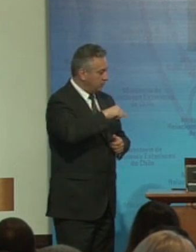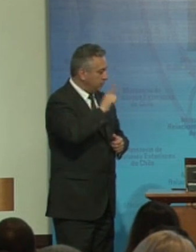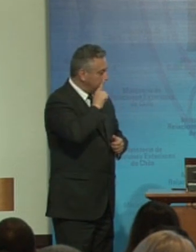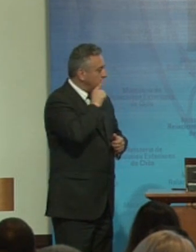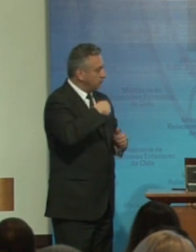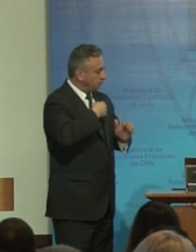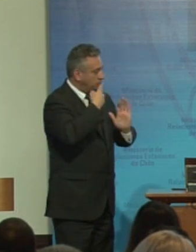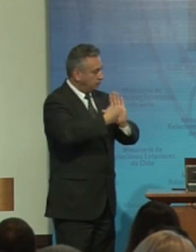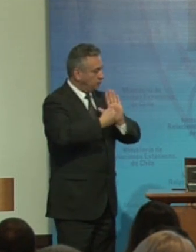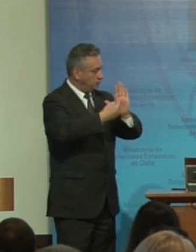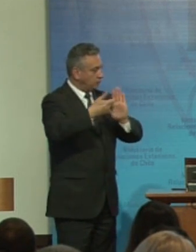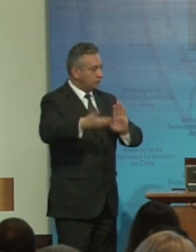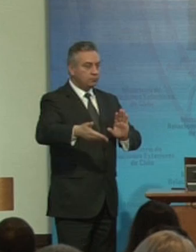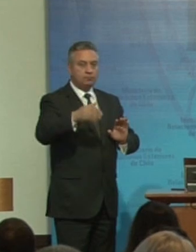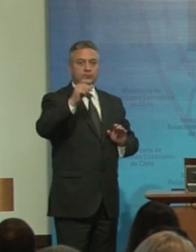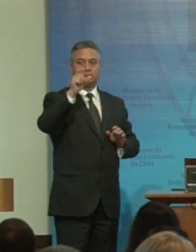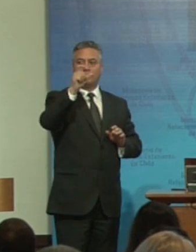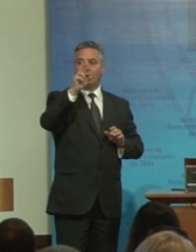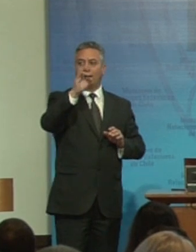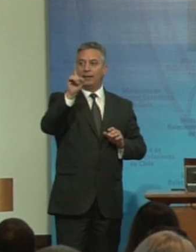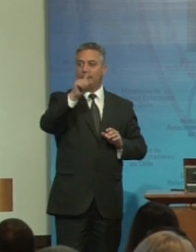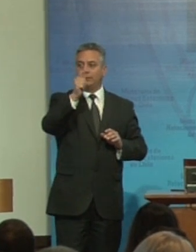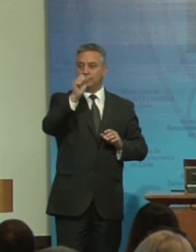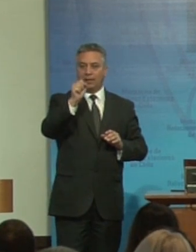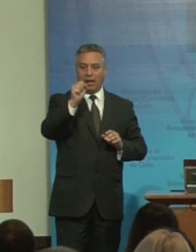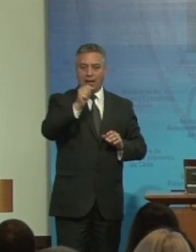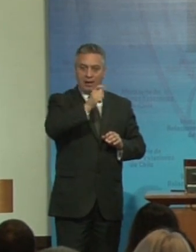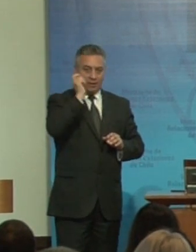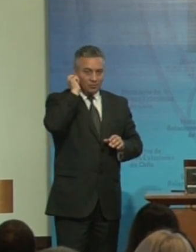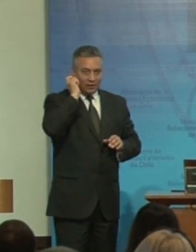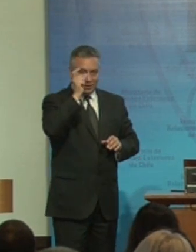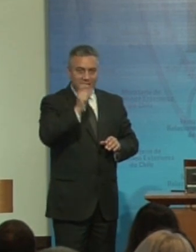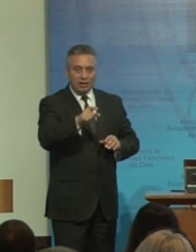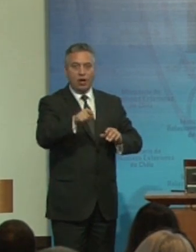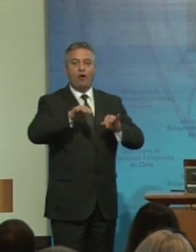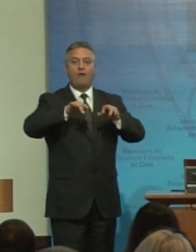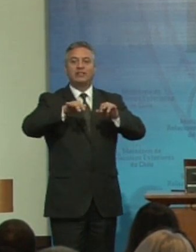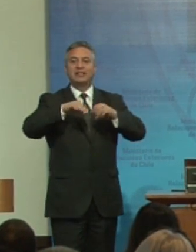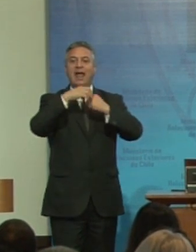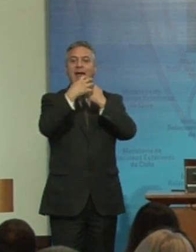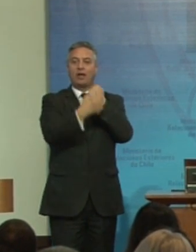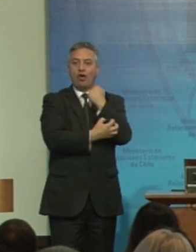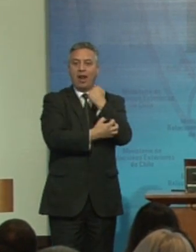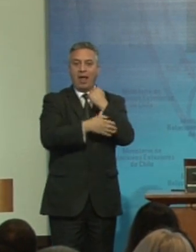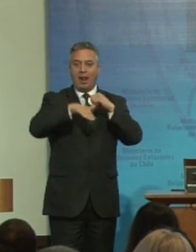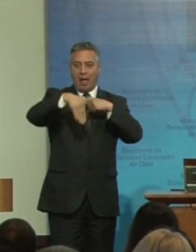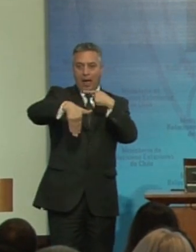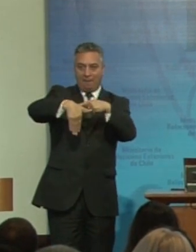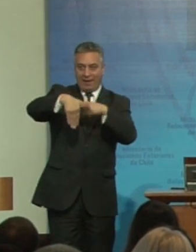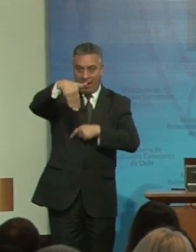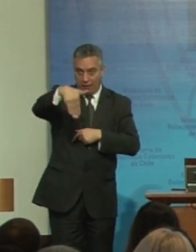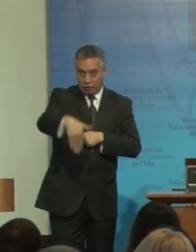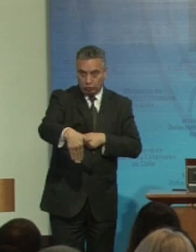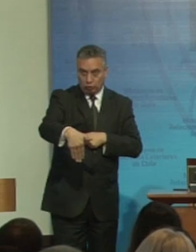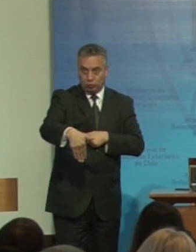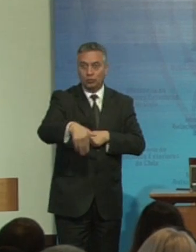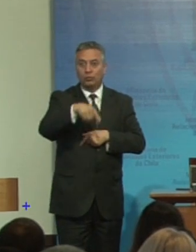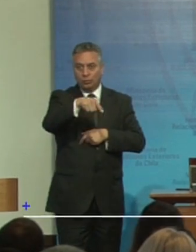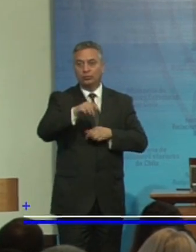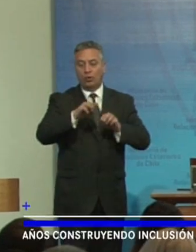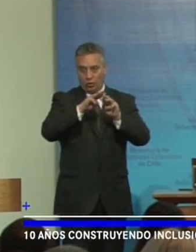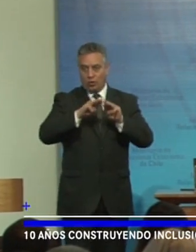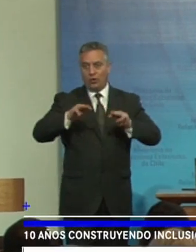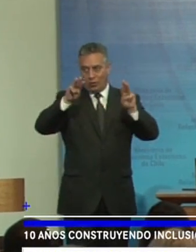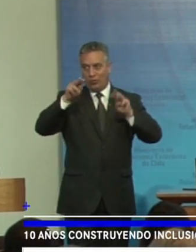presento ahora es Crista Orama en representación de la oficina regional para América del Sur del alto comisionado de las Naciones Unidas para